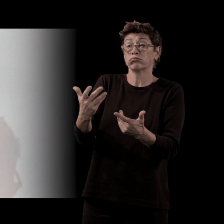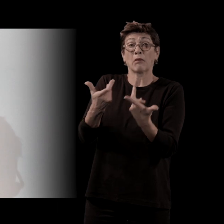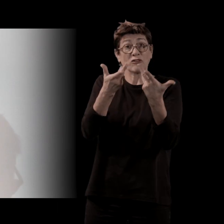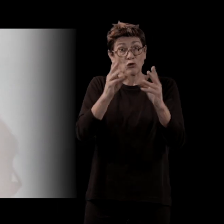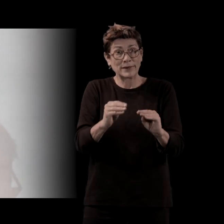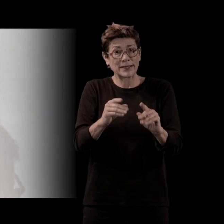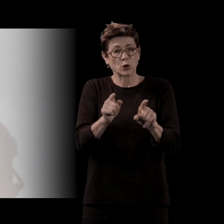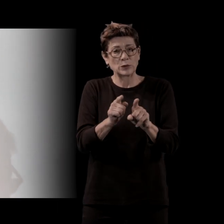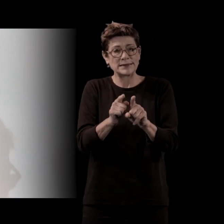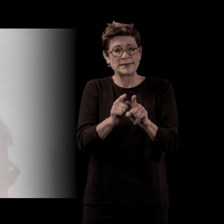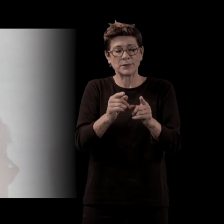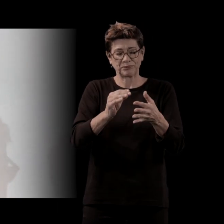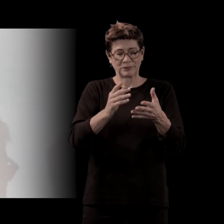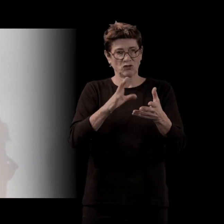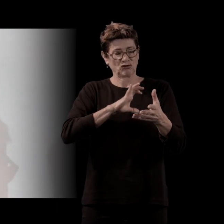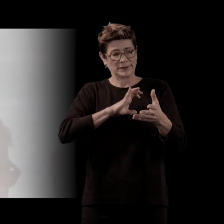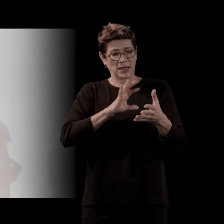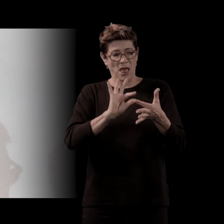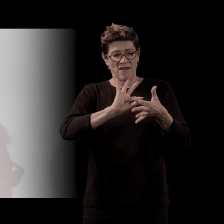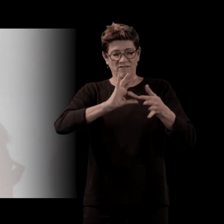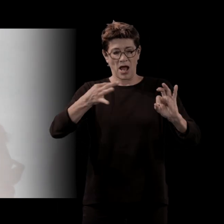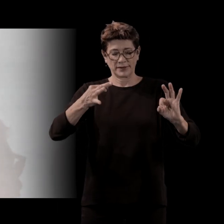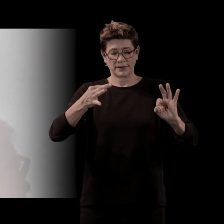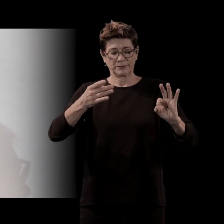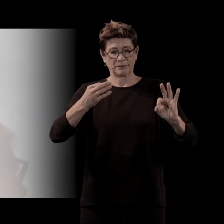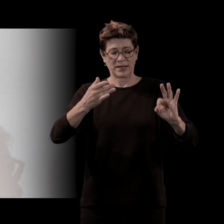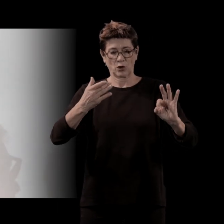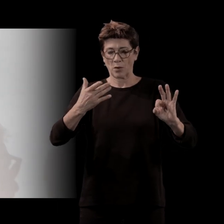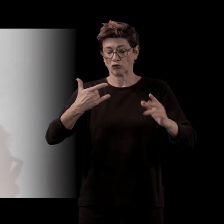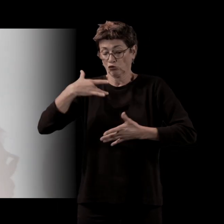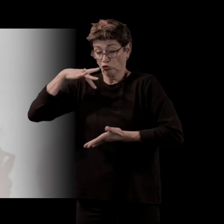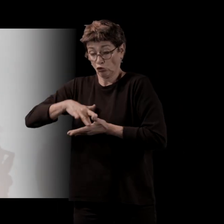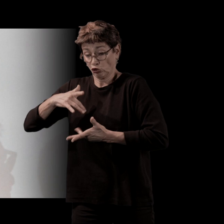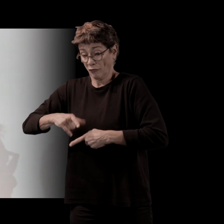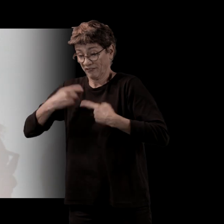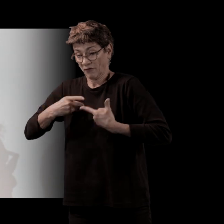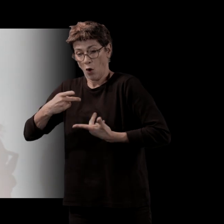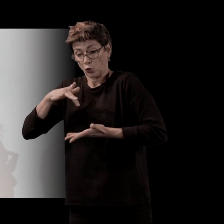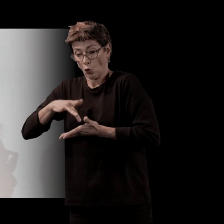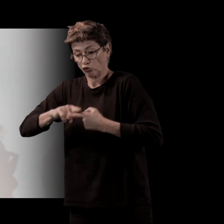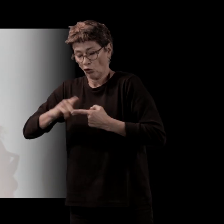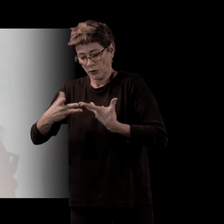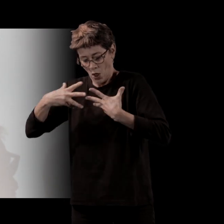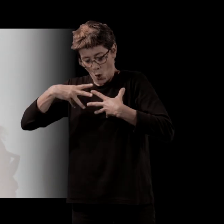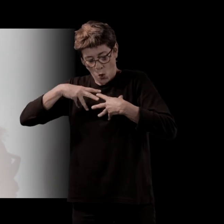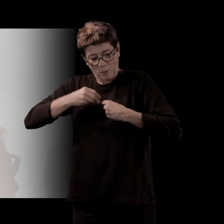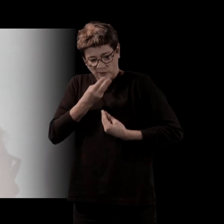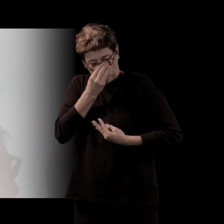rendre par le mouvement de la phrase les sensations qu'on éprouve en le vivant. Et c'est le plus dur. C'est-à-dire de rendre ces sensations